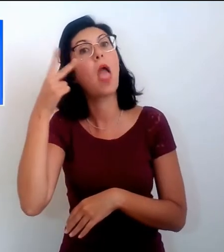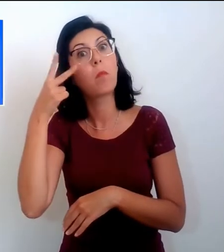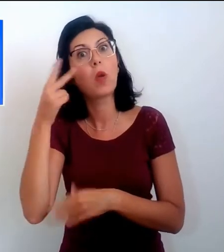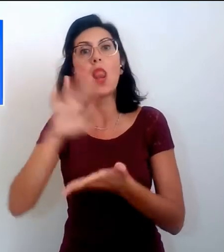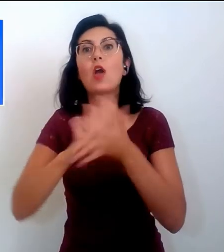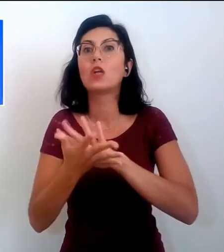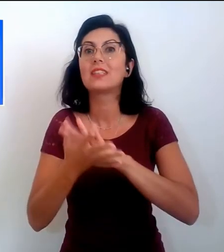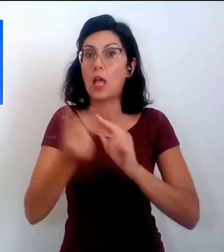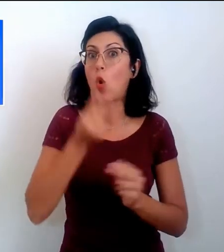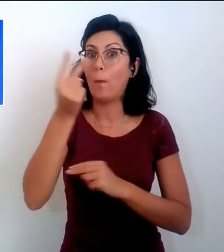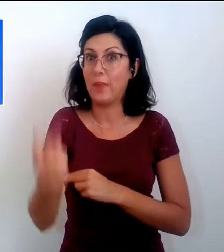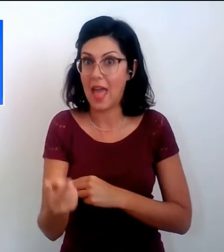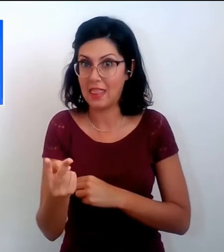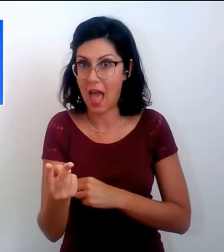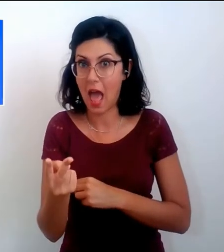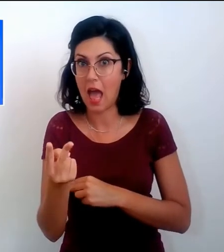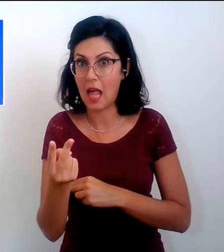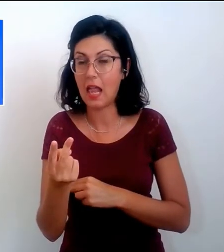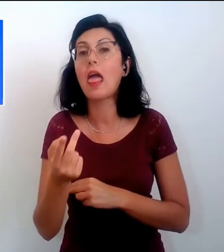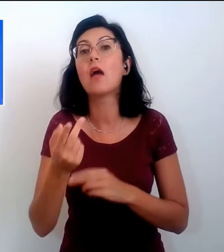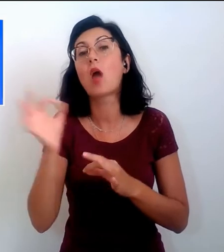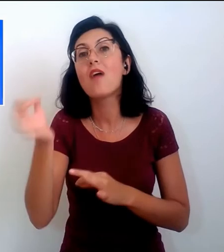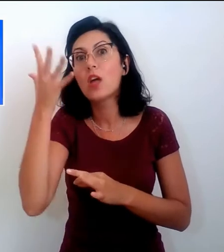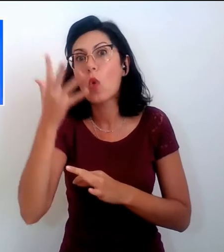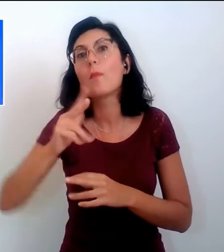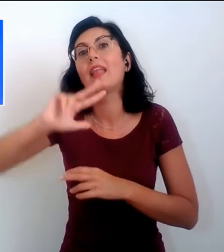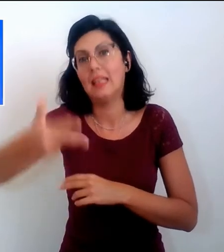biennale con opzione per il terzo anno.